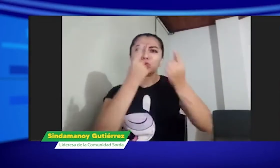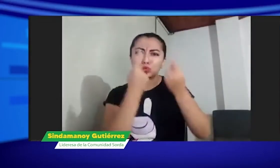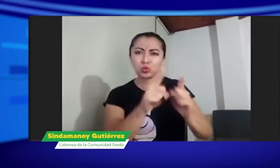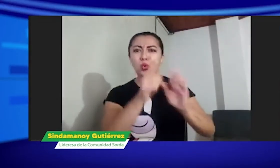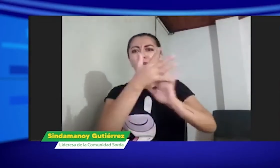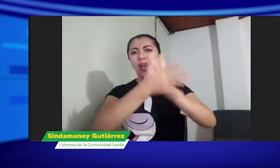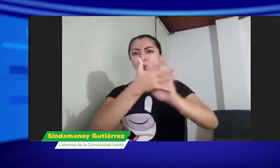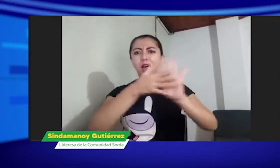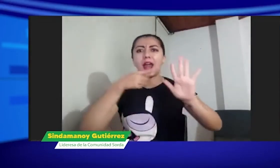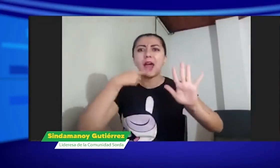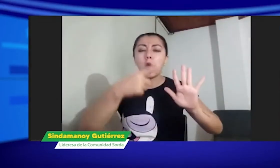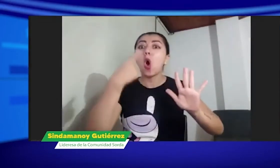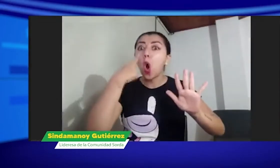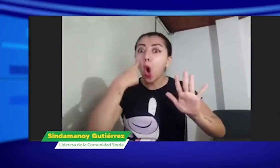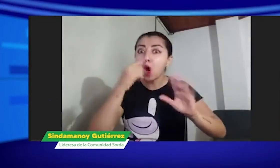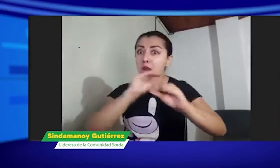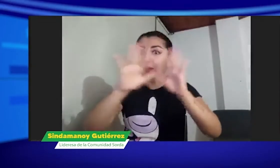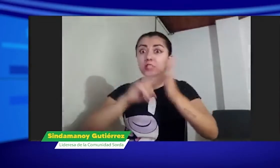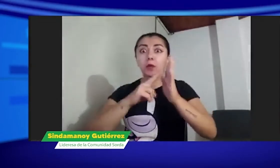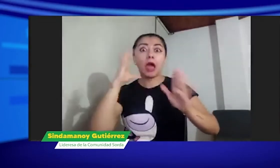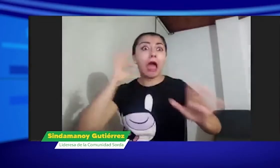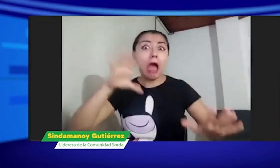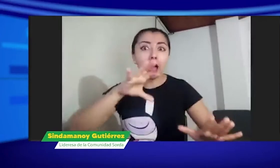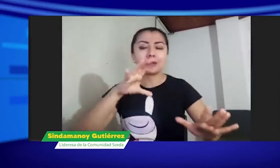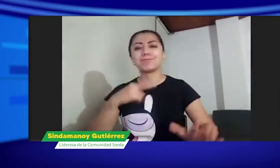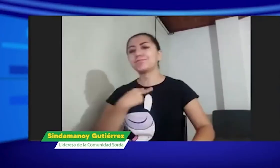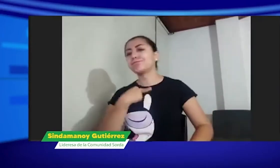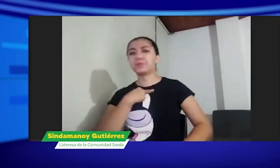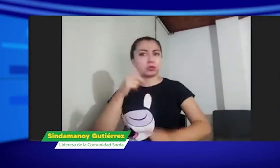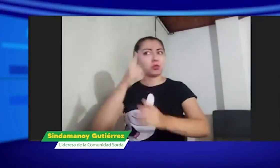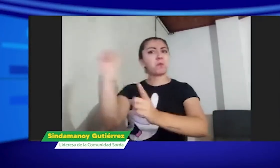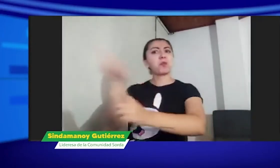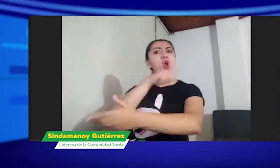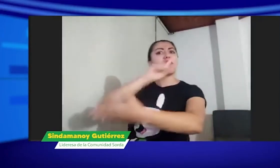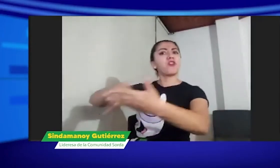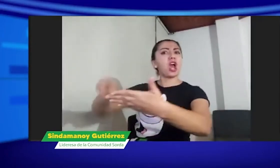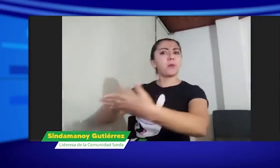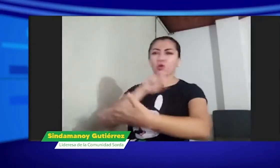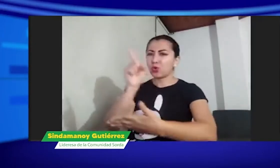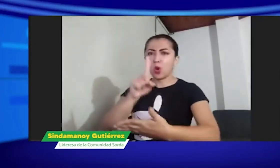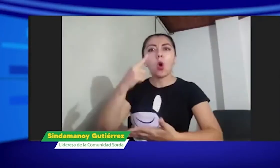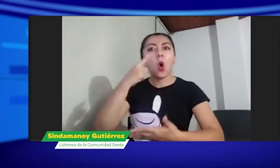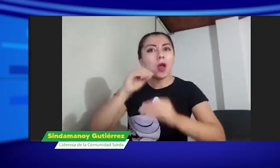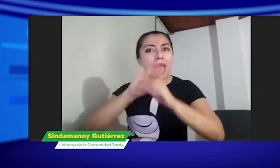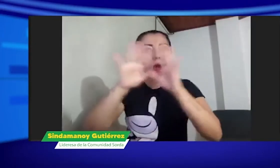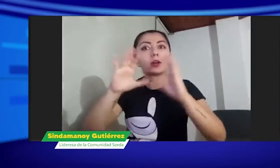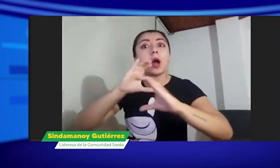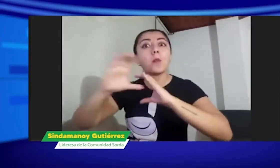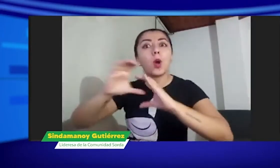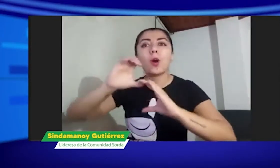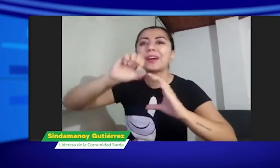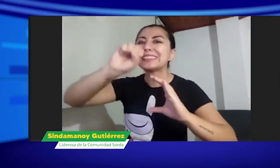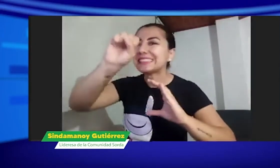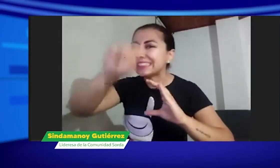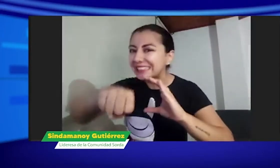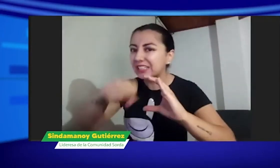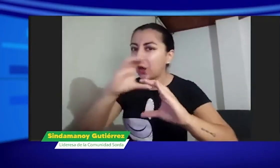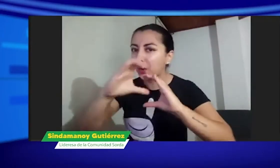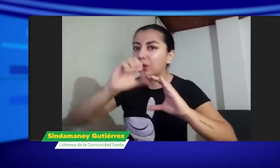llegar a desconocernos, sino van a conocer la lengua de señas como la lengua propia de la comunidad sorda. Esto no